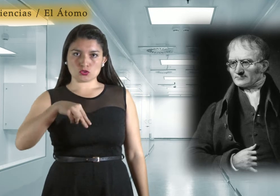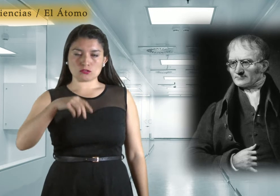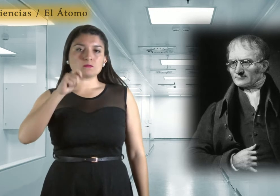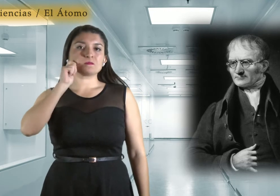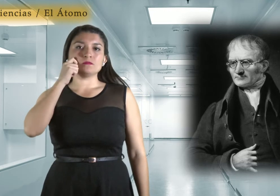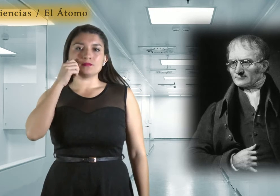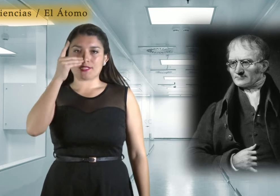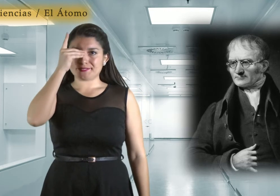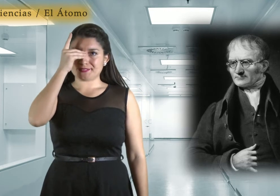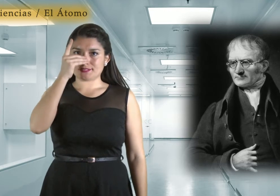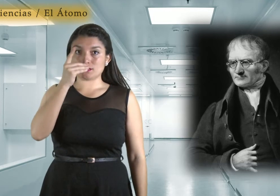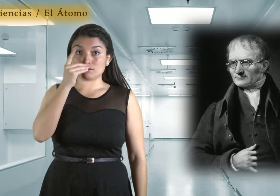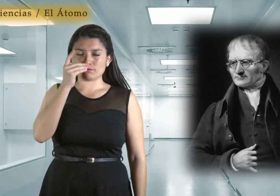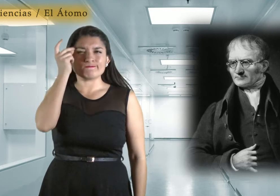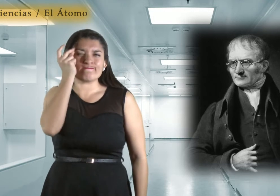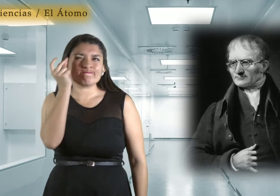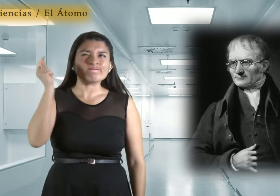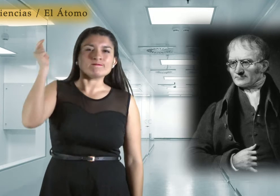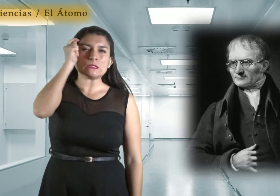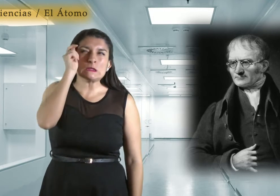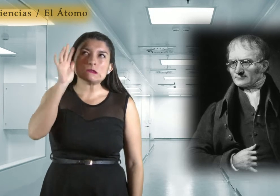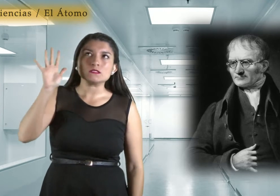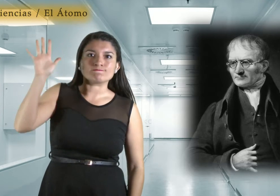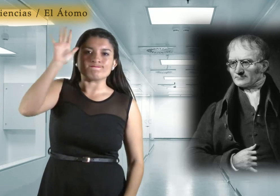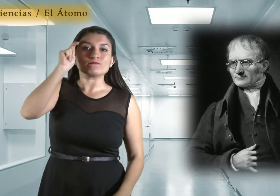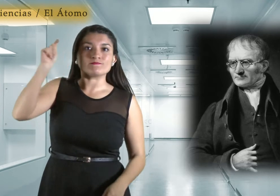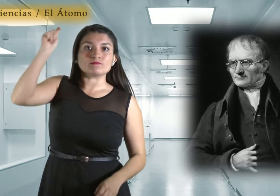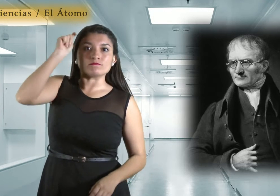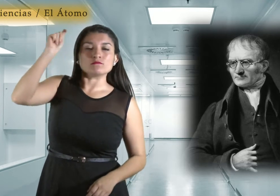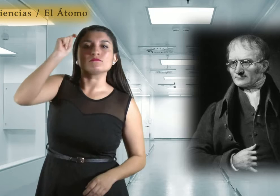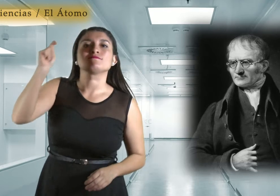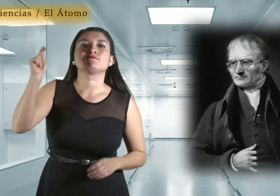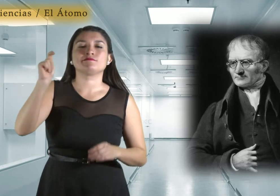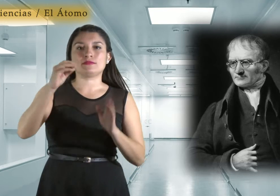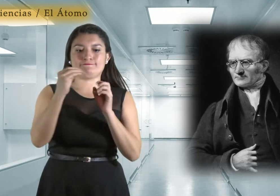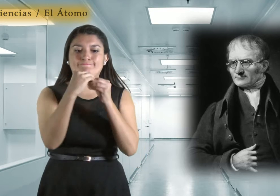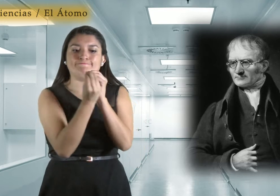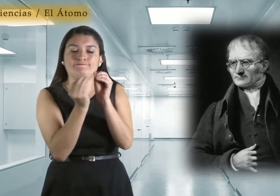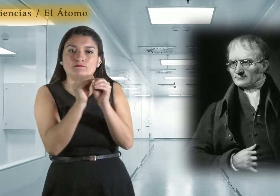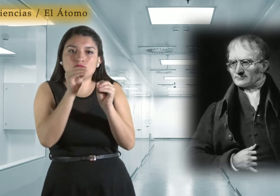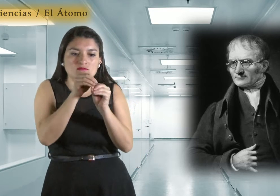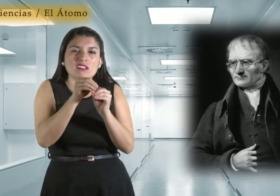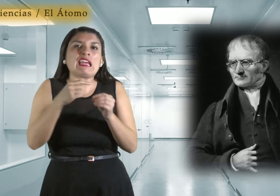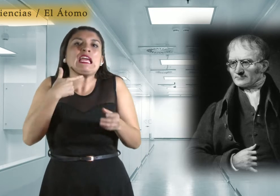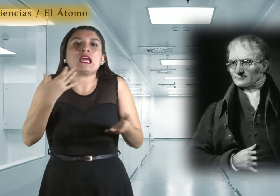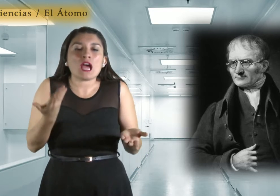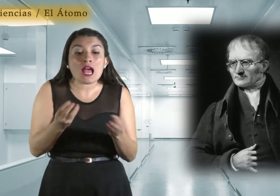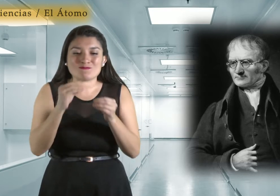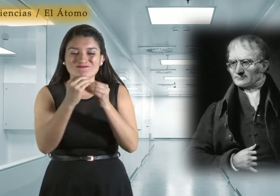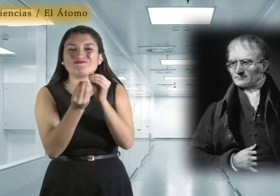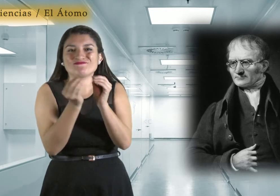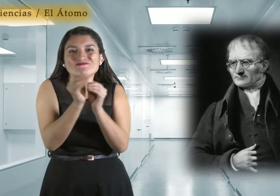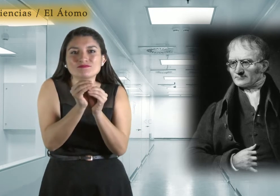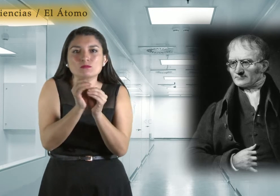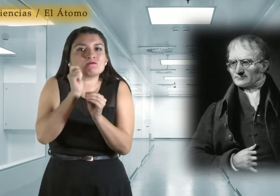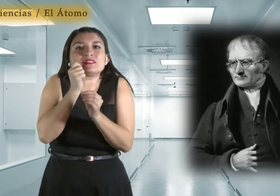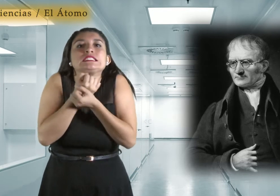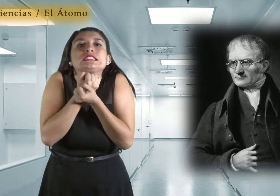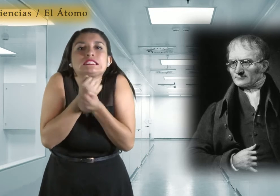indivisibles. Los átomos de un mismo elemento son iguales en sus características y que siempre se unen